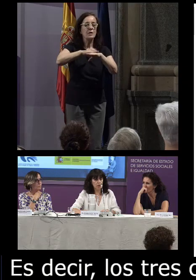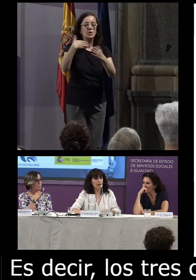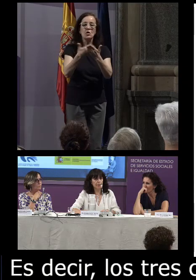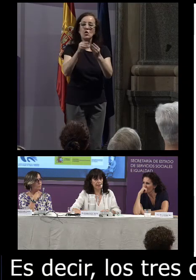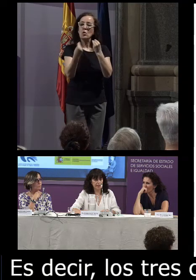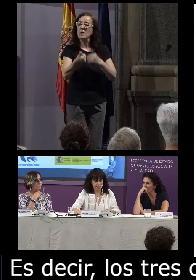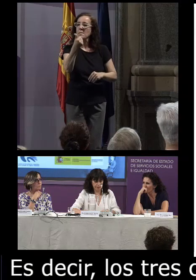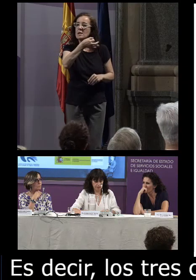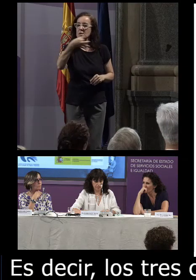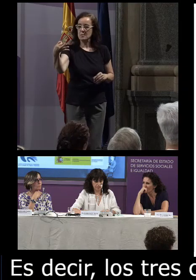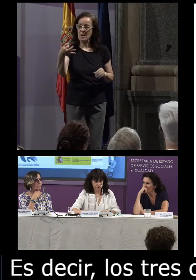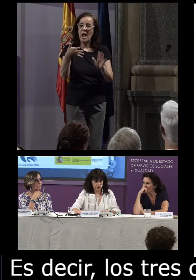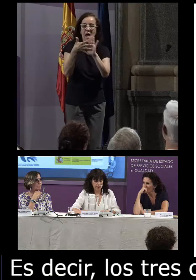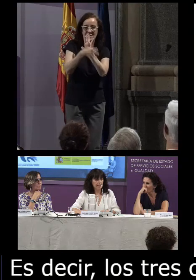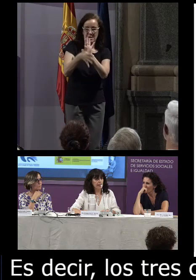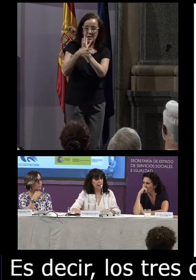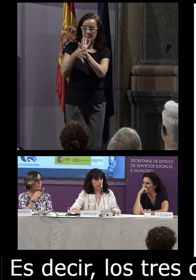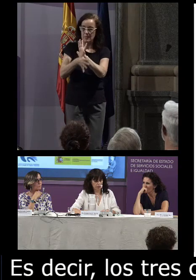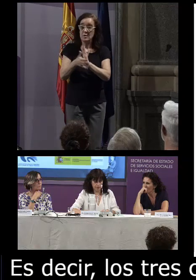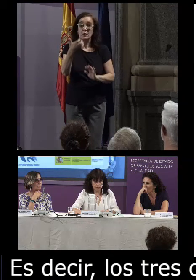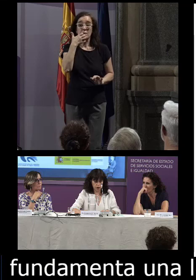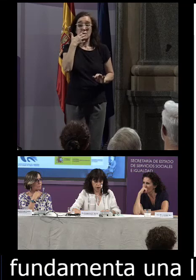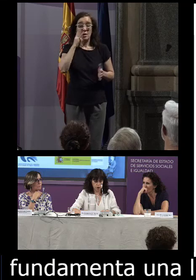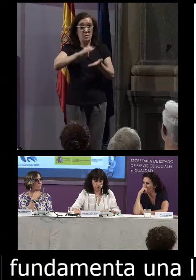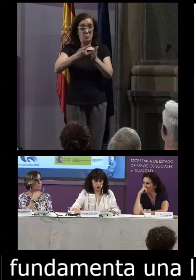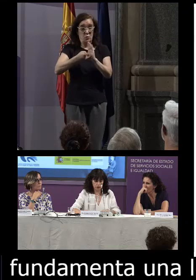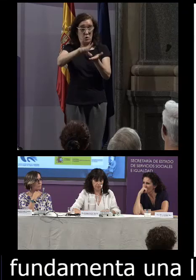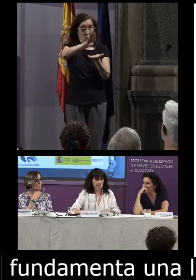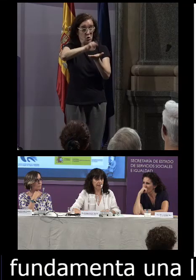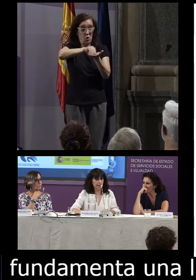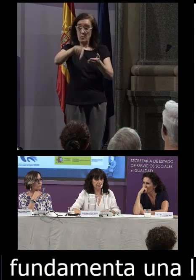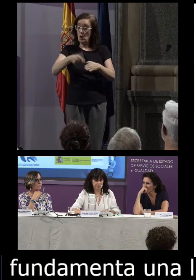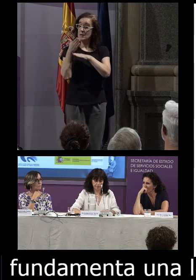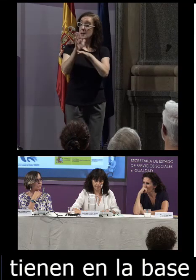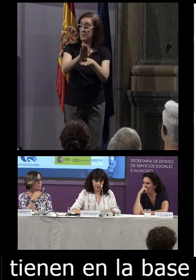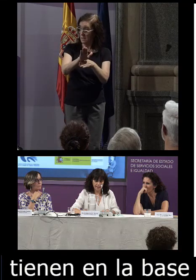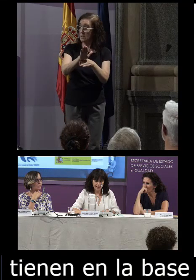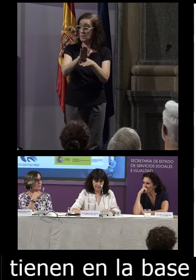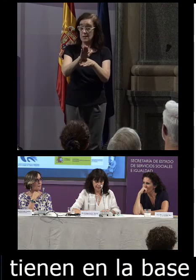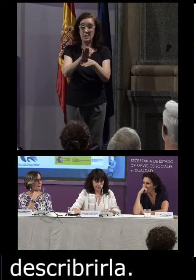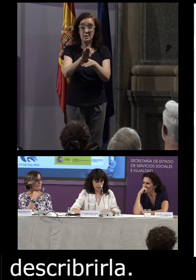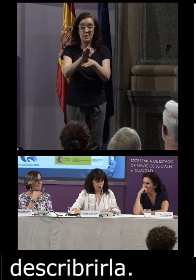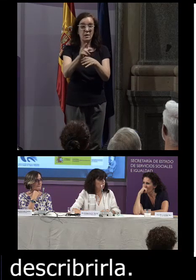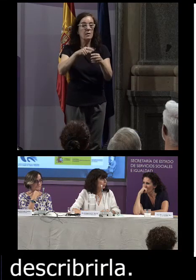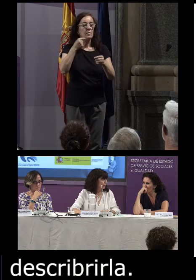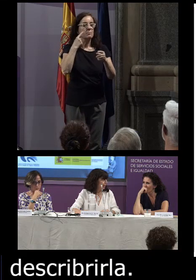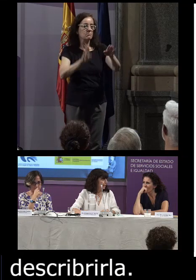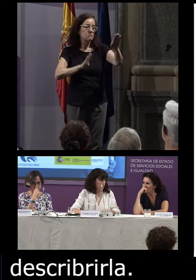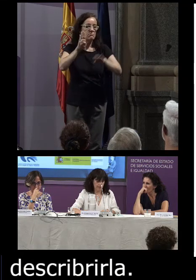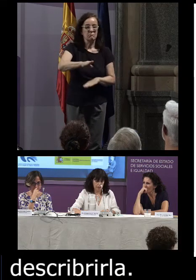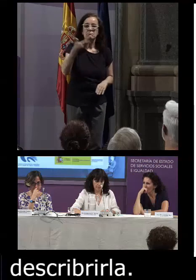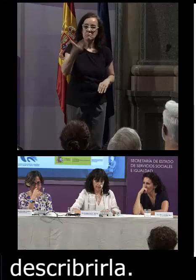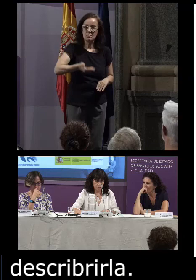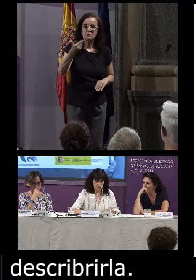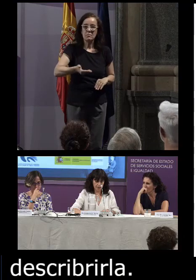más adecuada para describirla en el caso del proyecto de corpus que hoy se presenta este ha de ser el paso fundamental